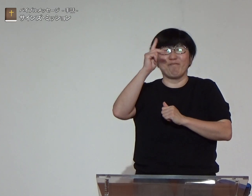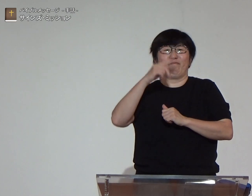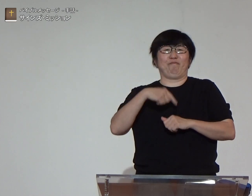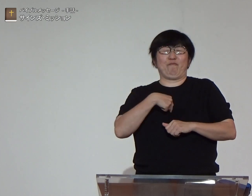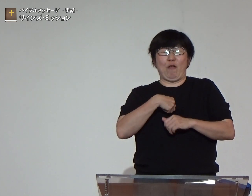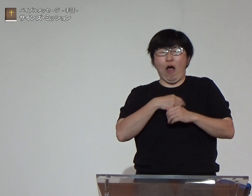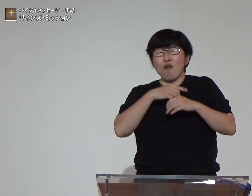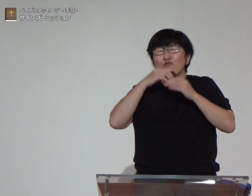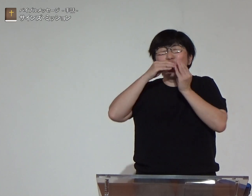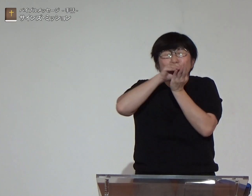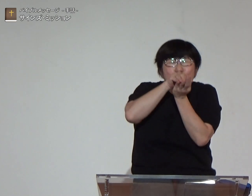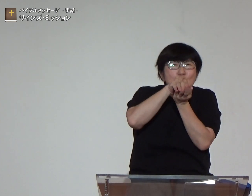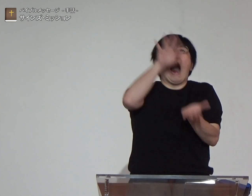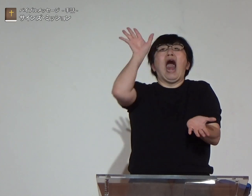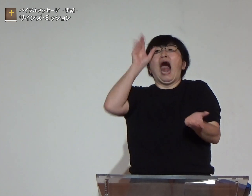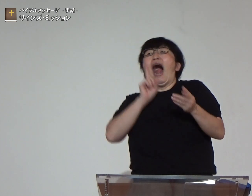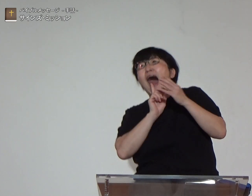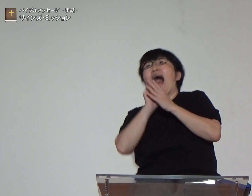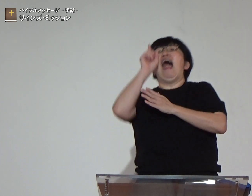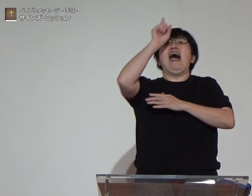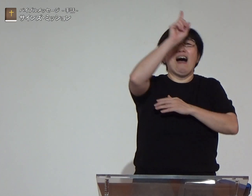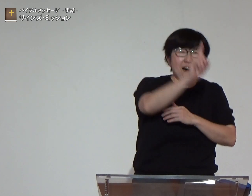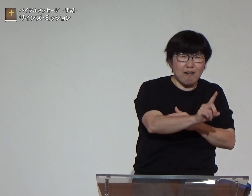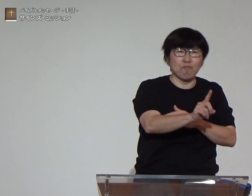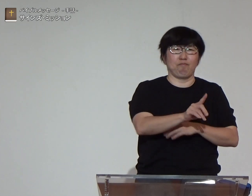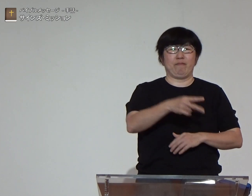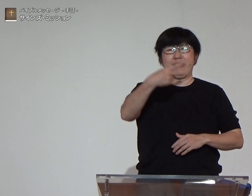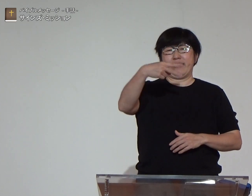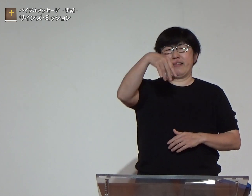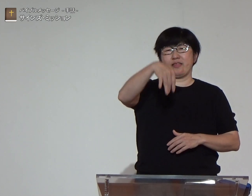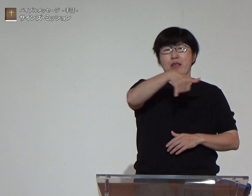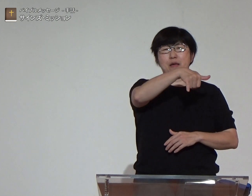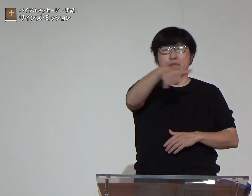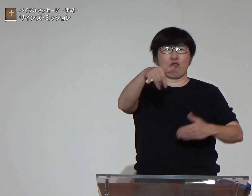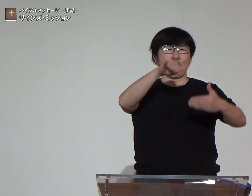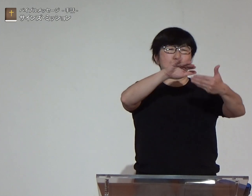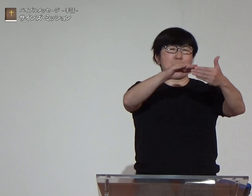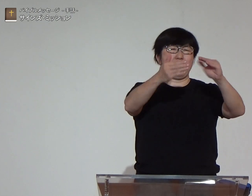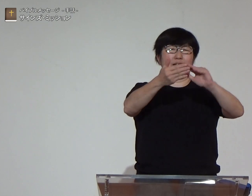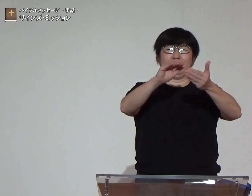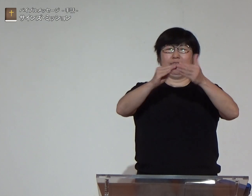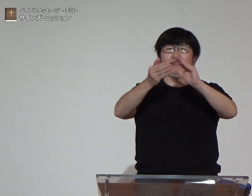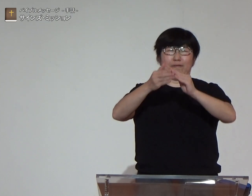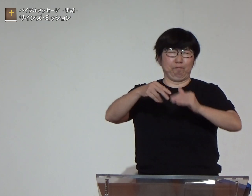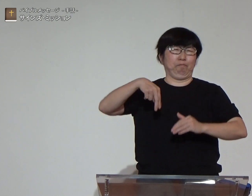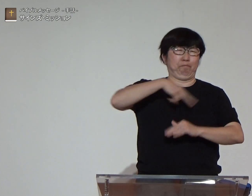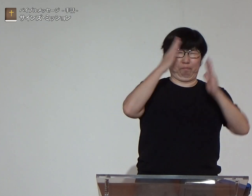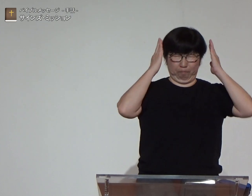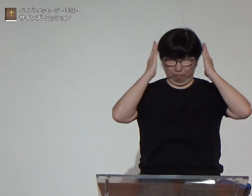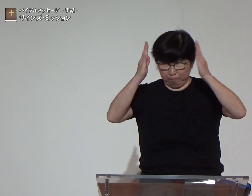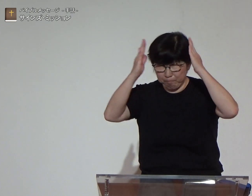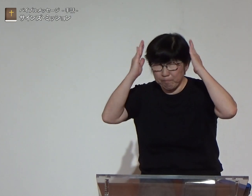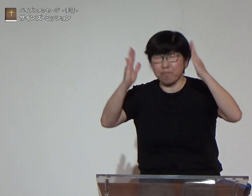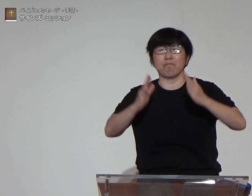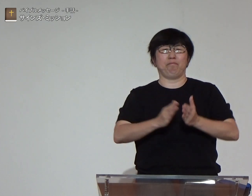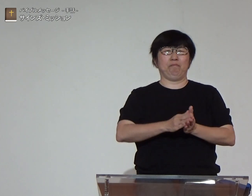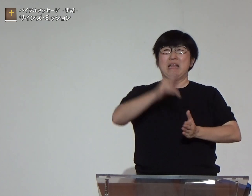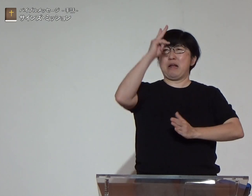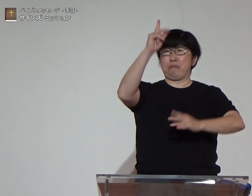神様はヨナを魚から吐き出させましたそして彼はニレベの町